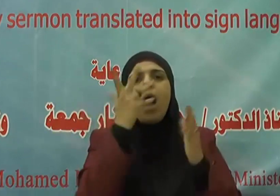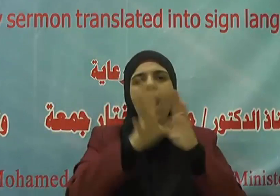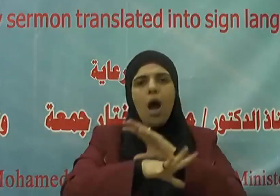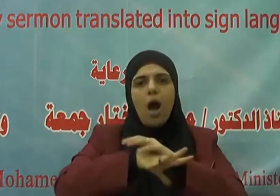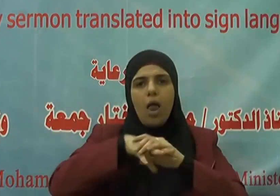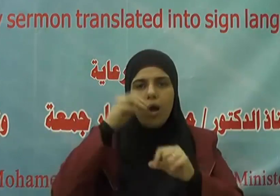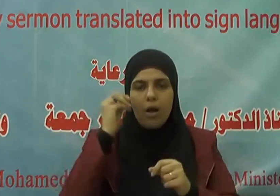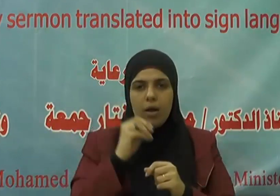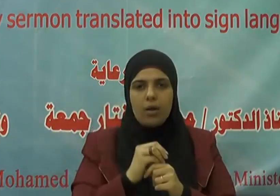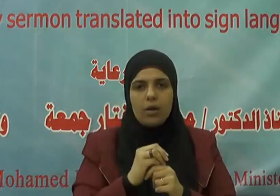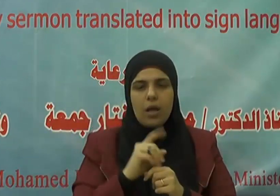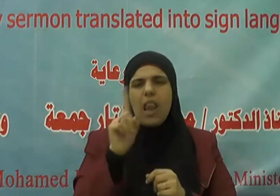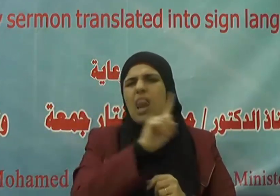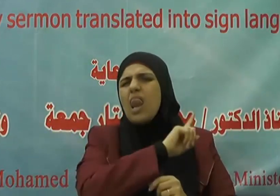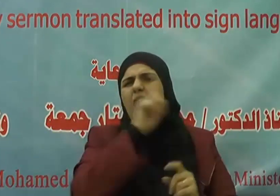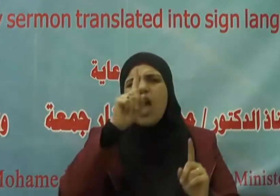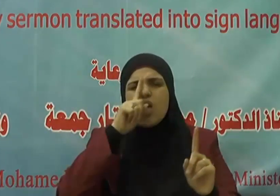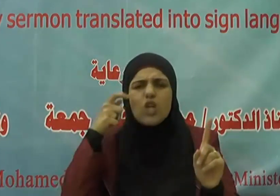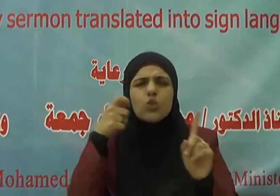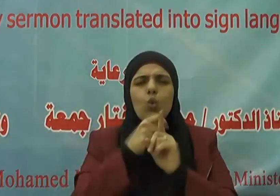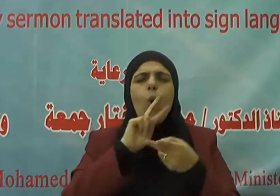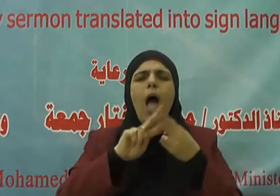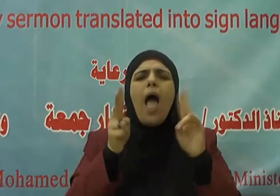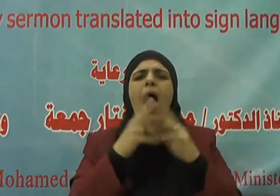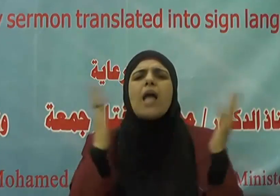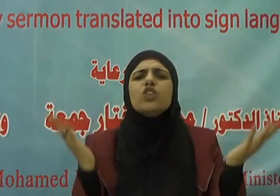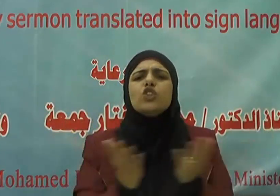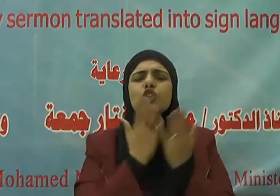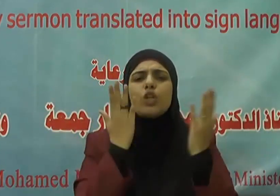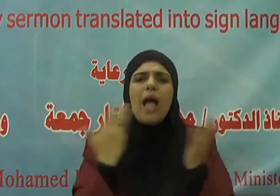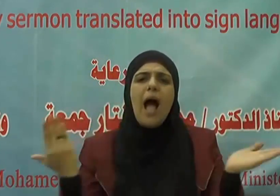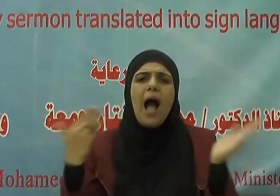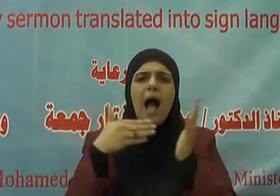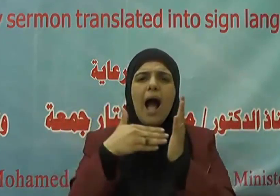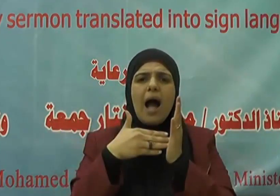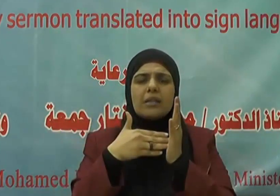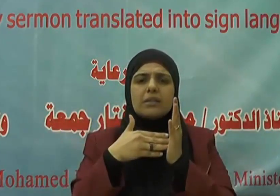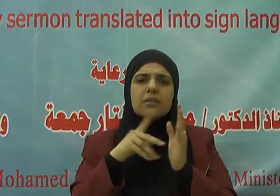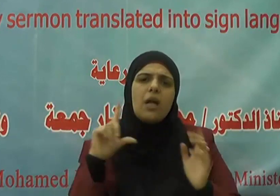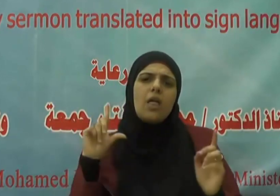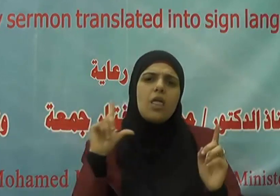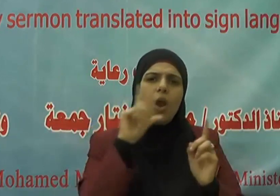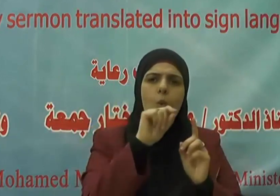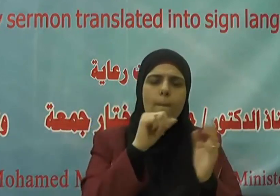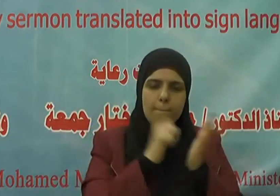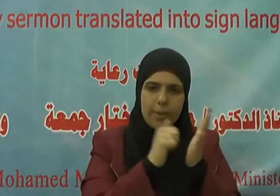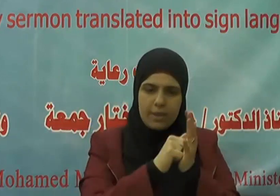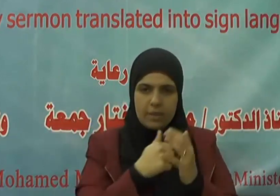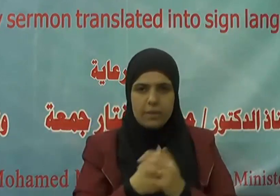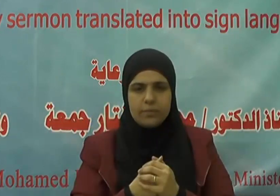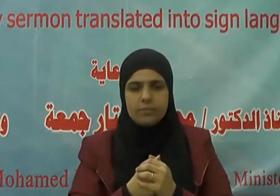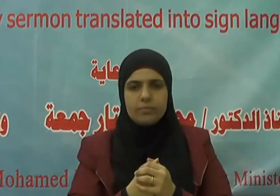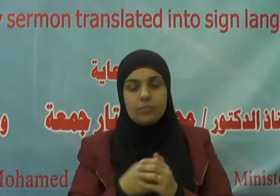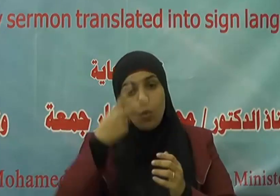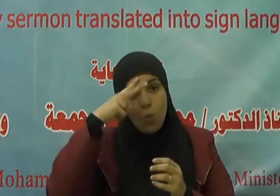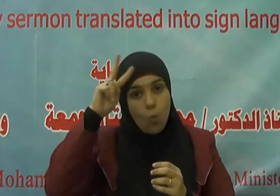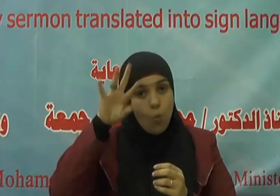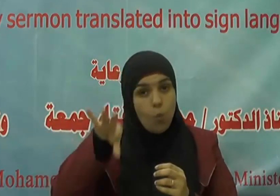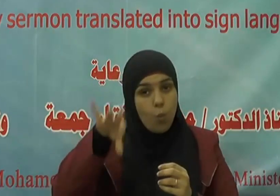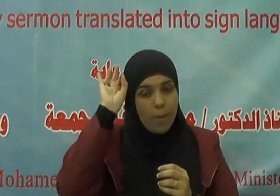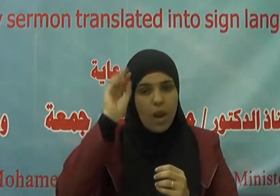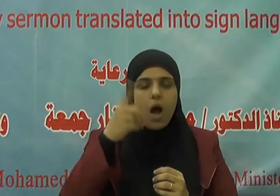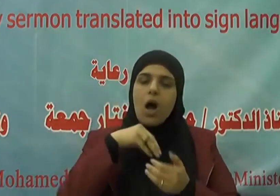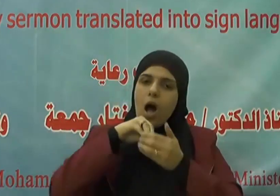لم يضره شيء حتى يرتحل من منزله ومنها